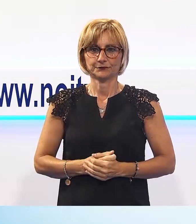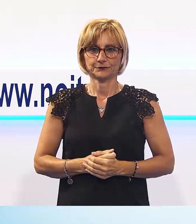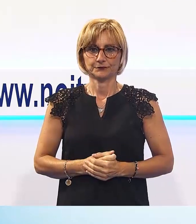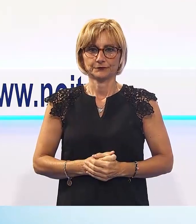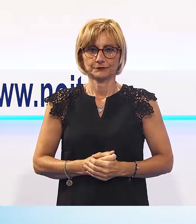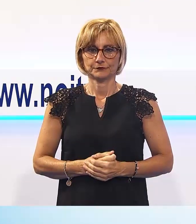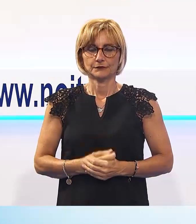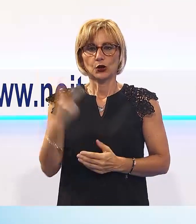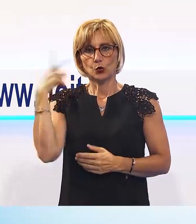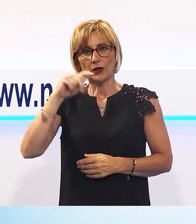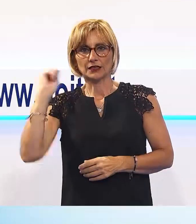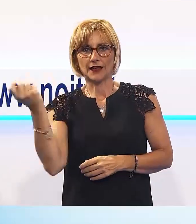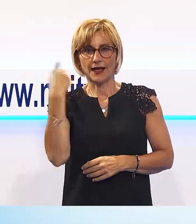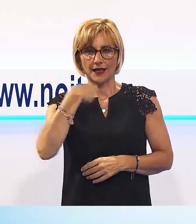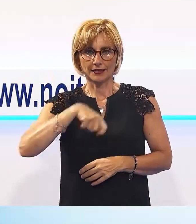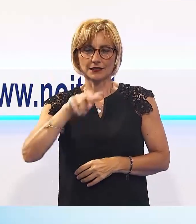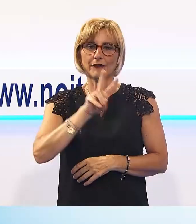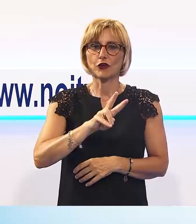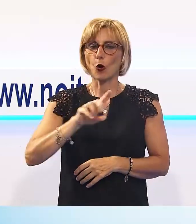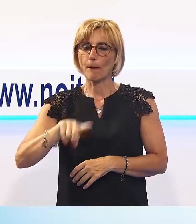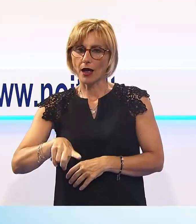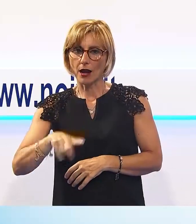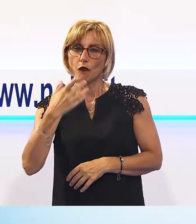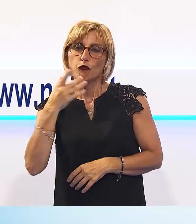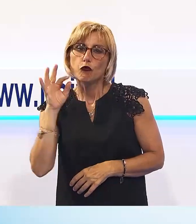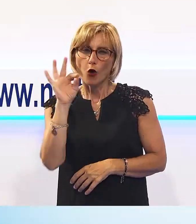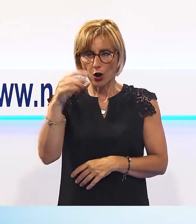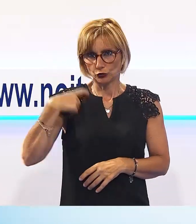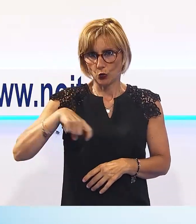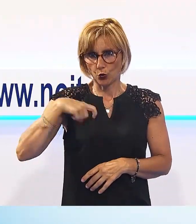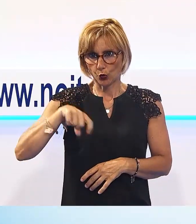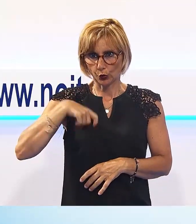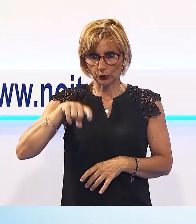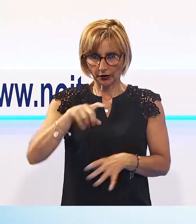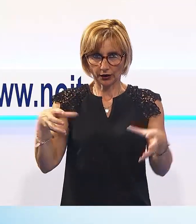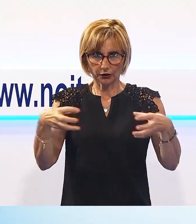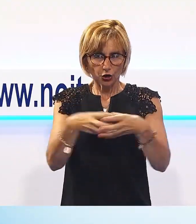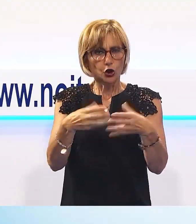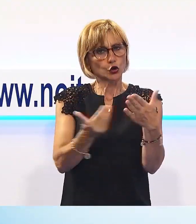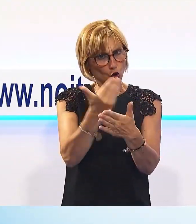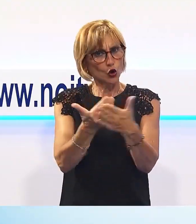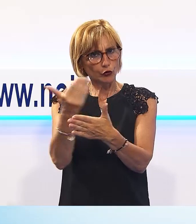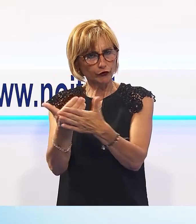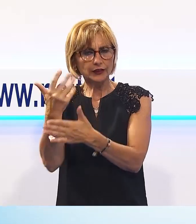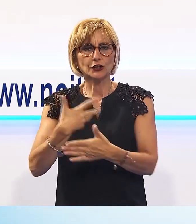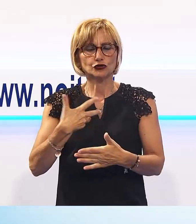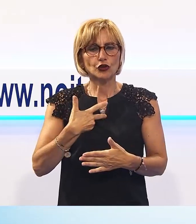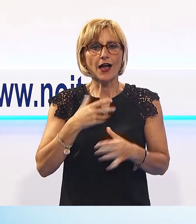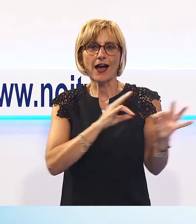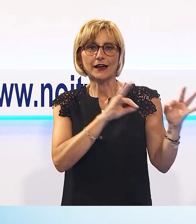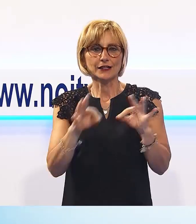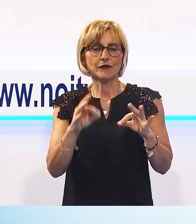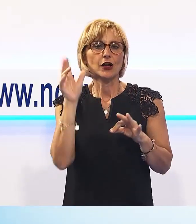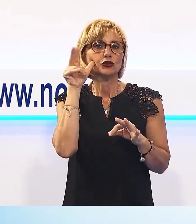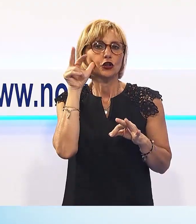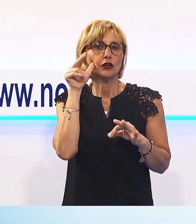Tennis Club Lucca Vicopelago punta allo scudetto, il team del presidente Donald Morrison presenta diverse novità, con gli arrivi della rumena Bar, delle